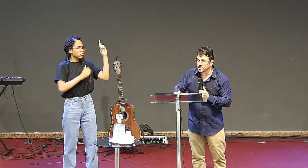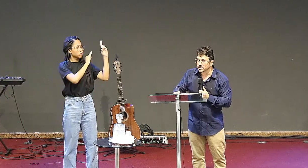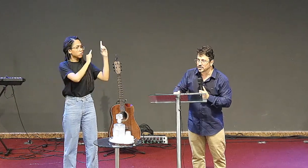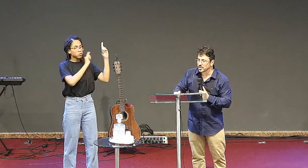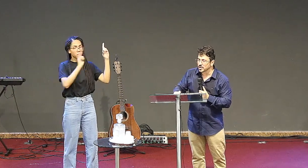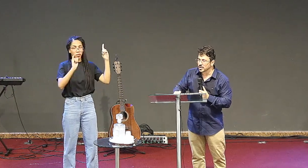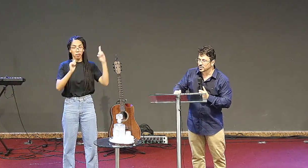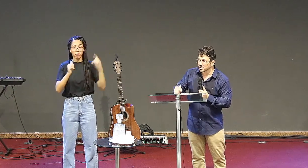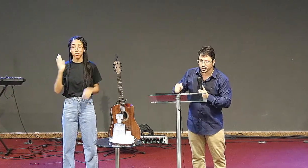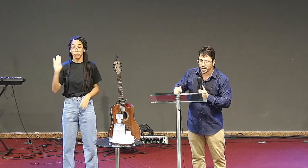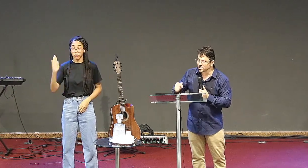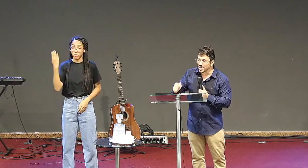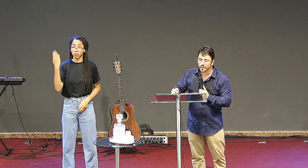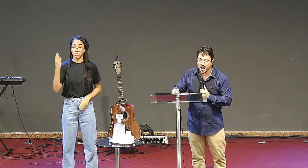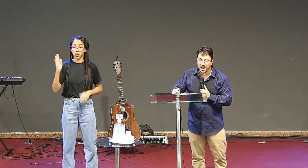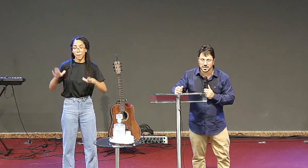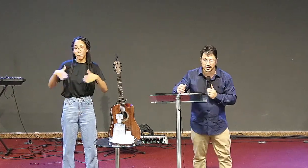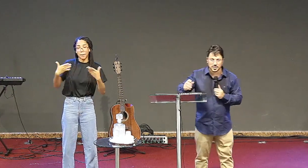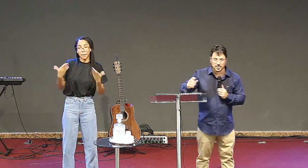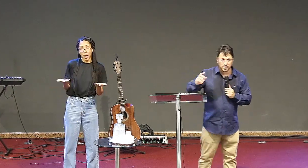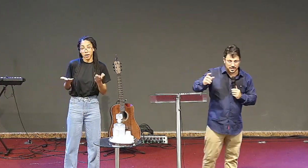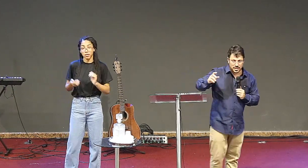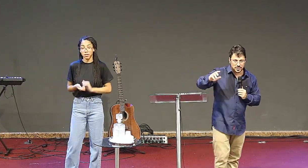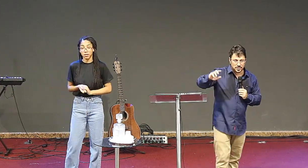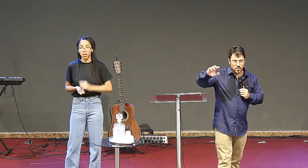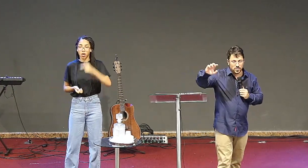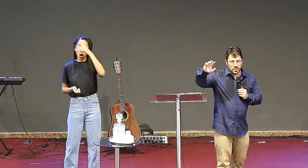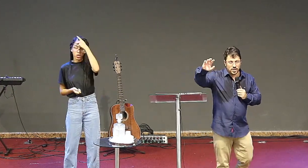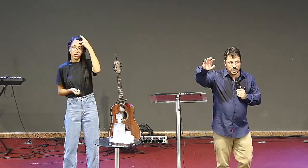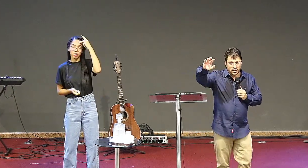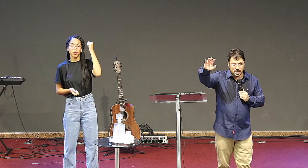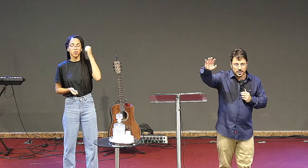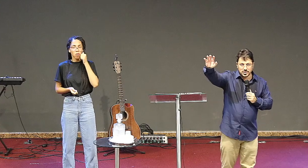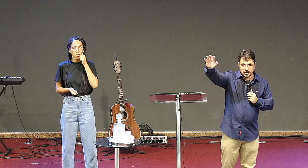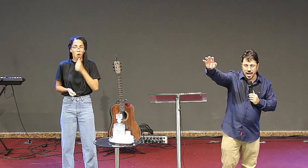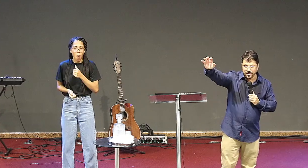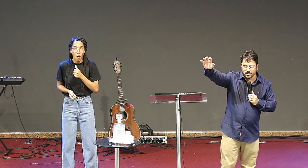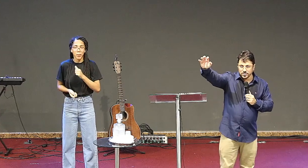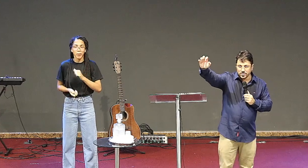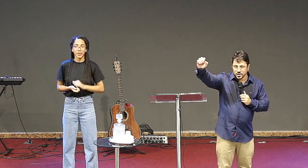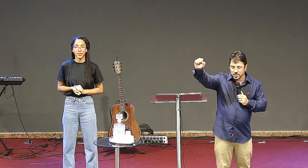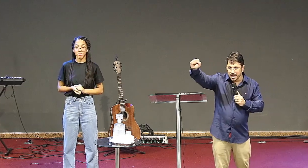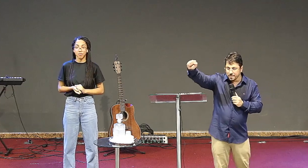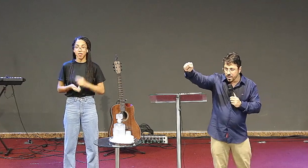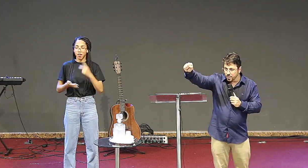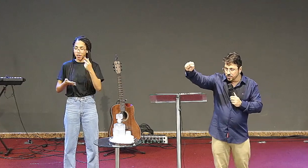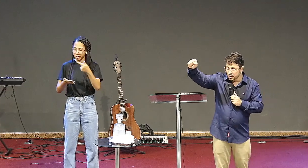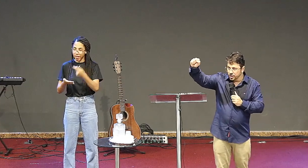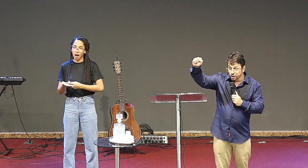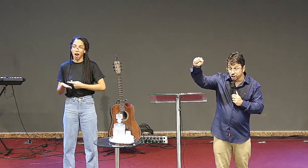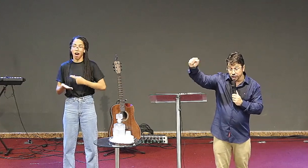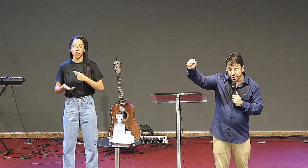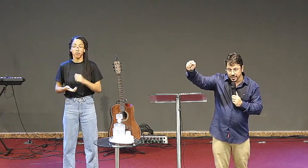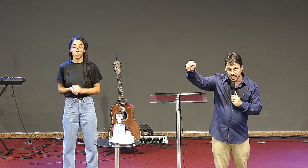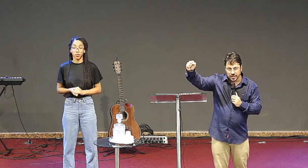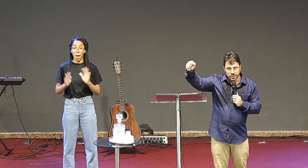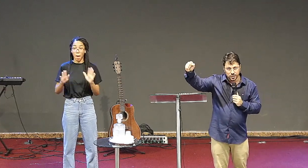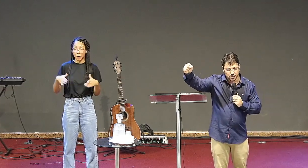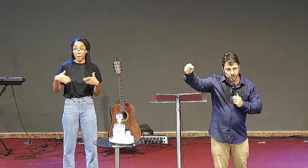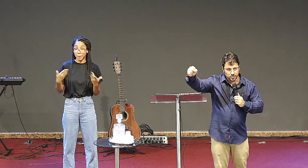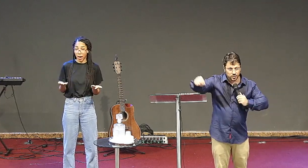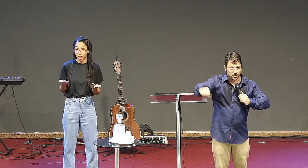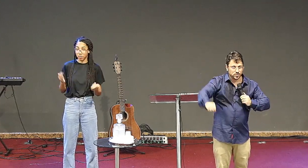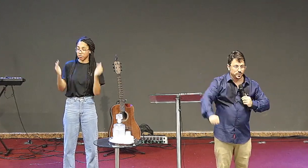homens sujeitos a falhas, presta atenção, eles estavam na mão direita